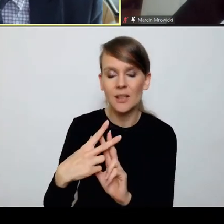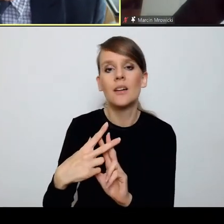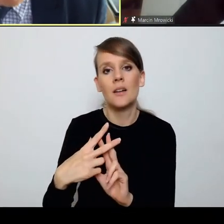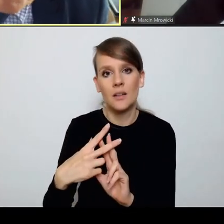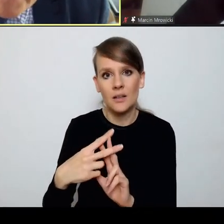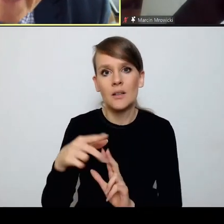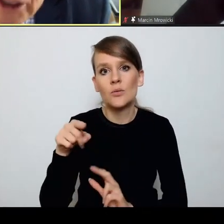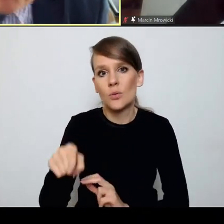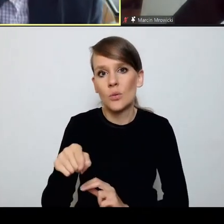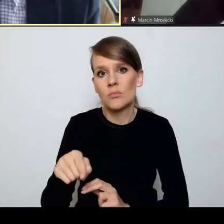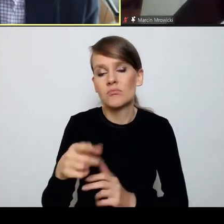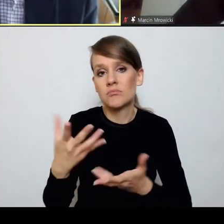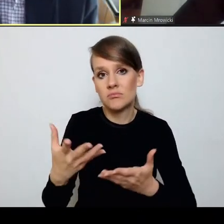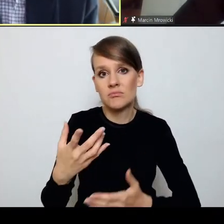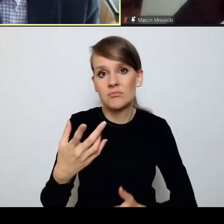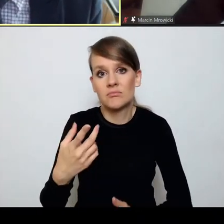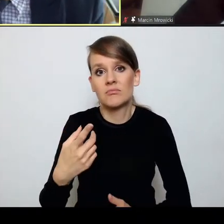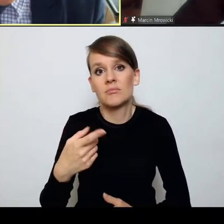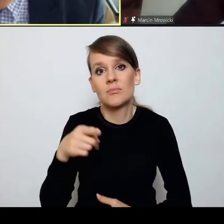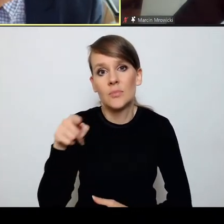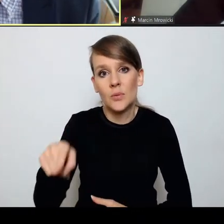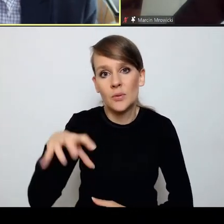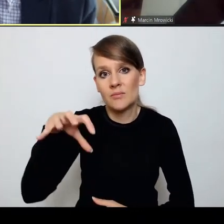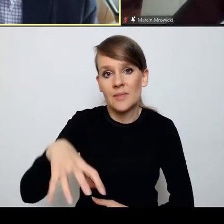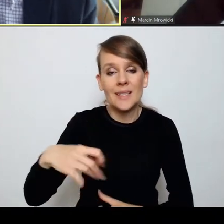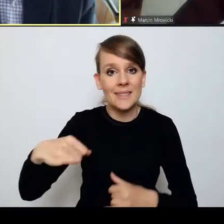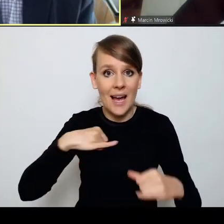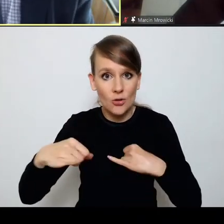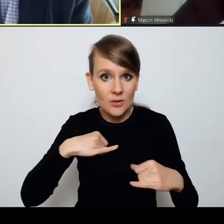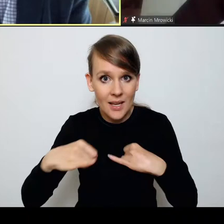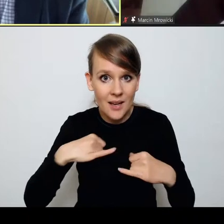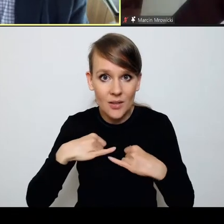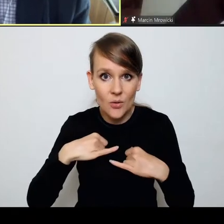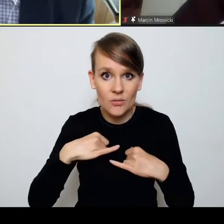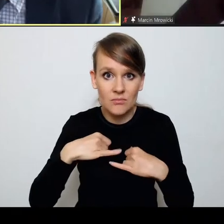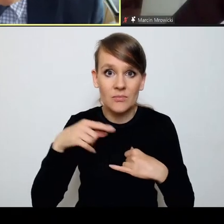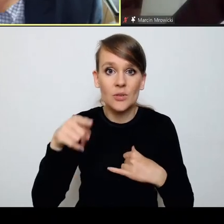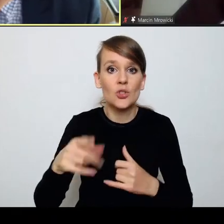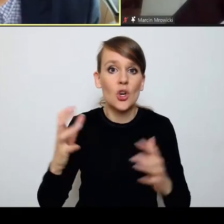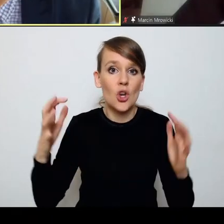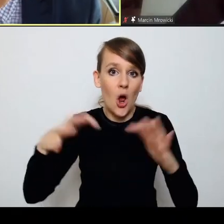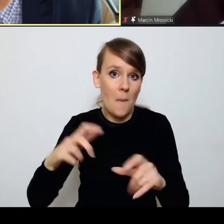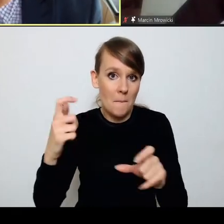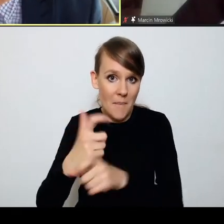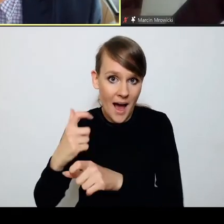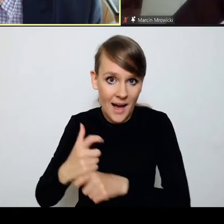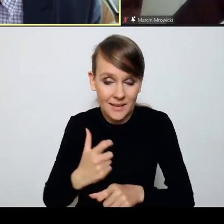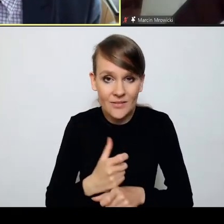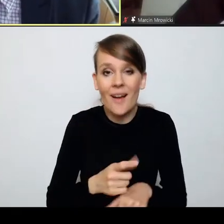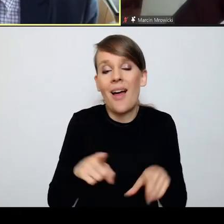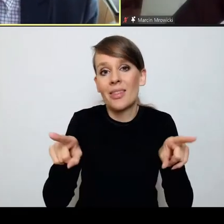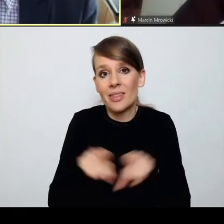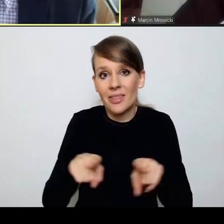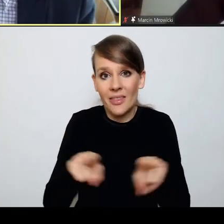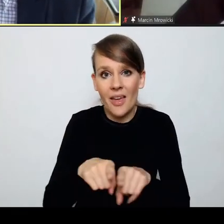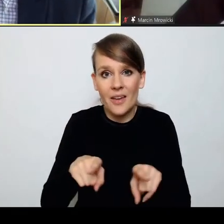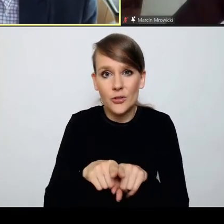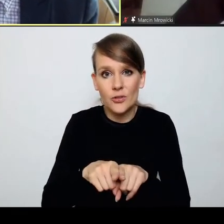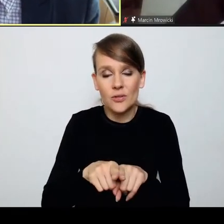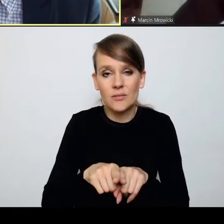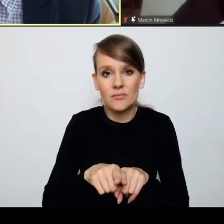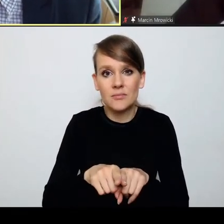naszego ciała, jak powiedziałem, zarządzającego, jakim jest zgromadzenie państw stron, ale także ze strony